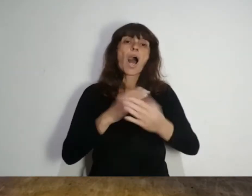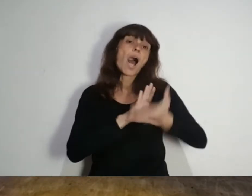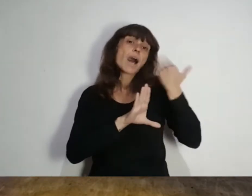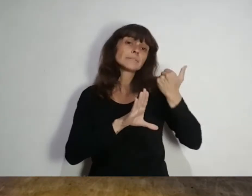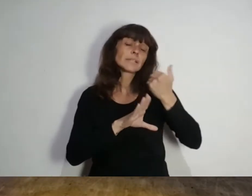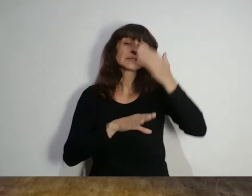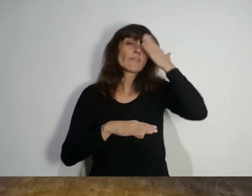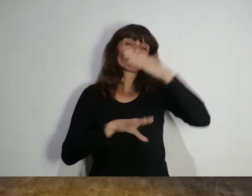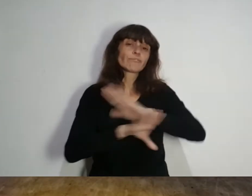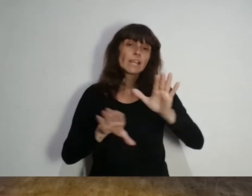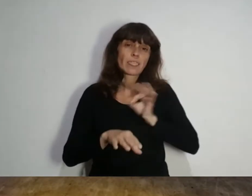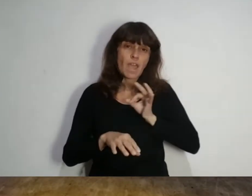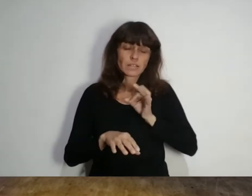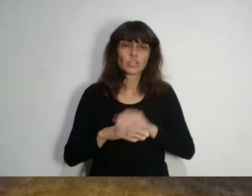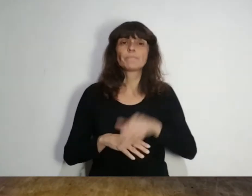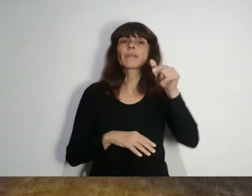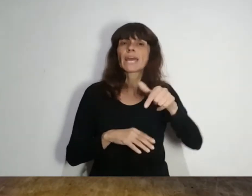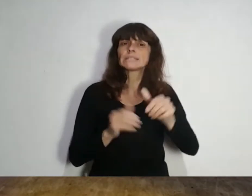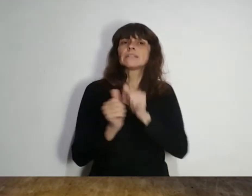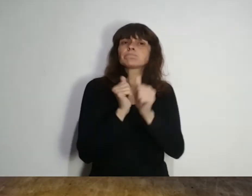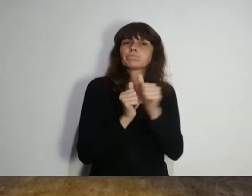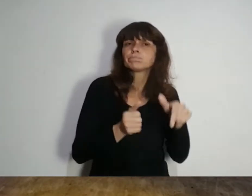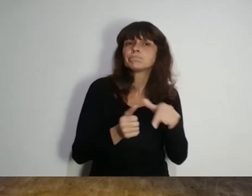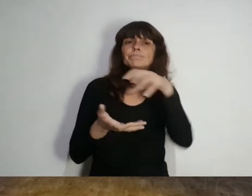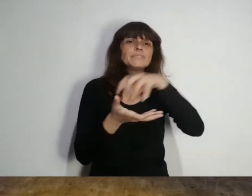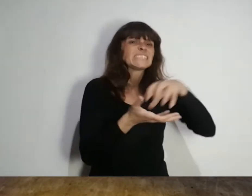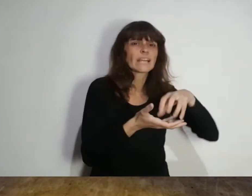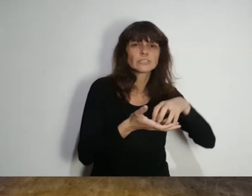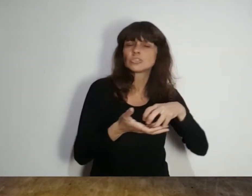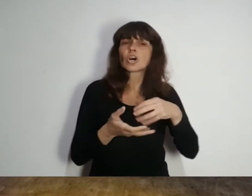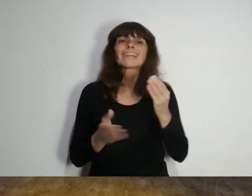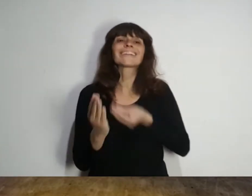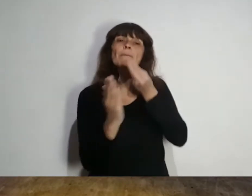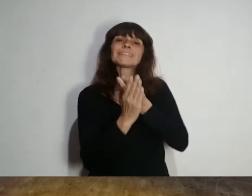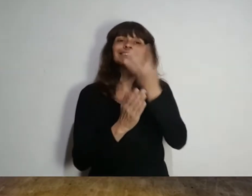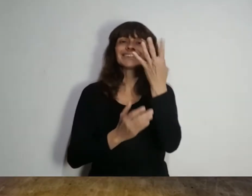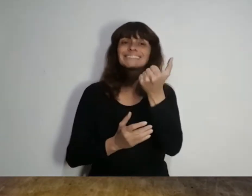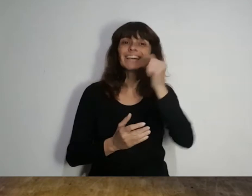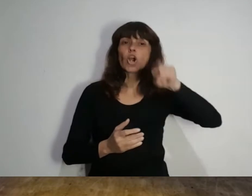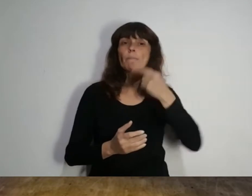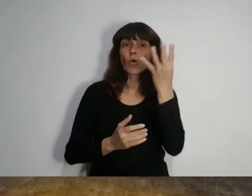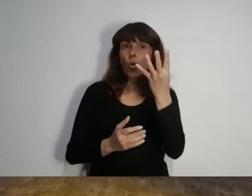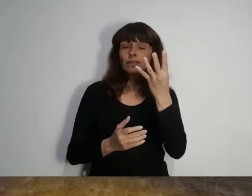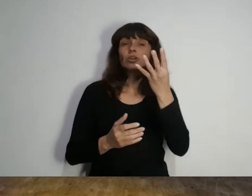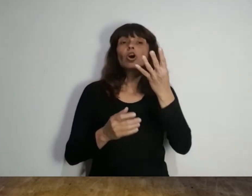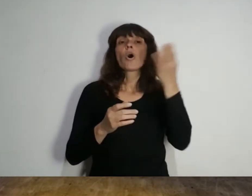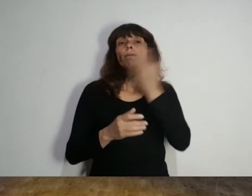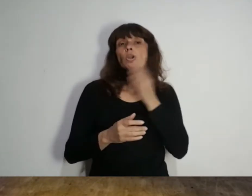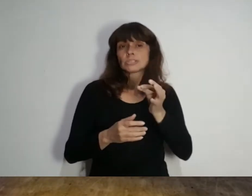definitiva antes de fin de año. Esta industria representa el 6,4% del producto